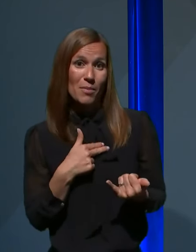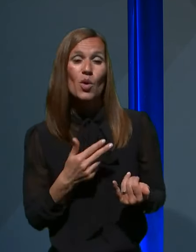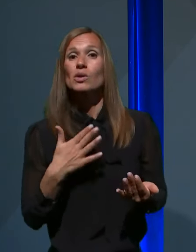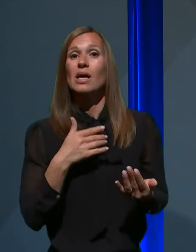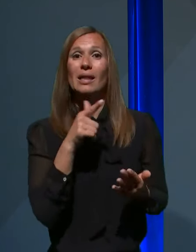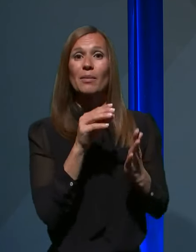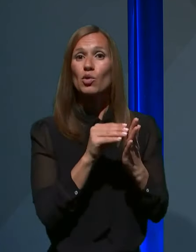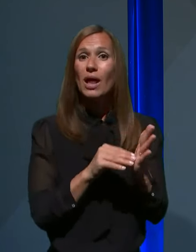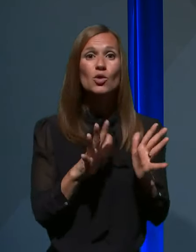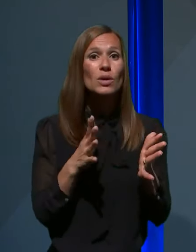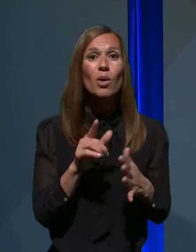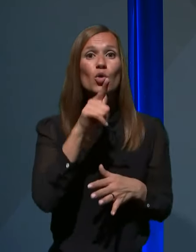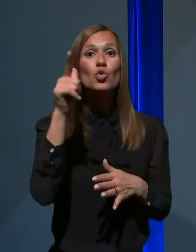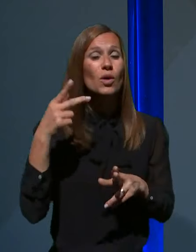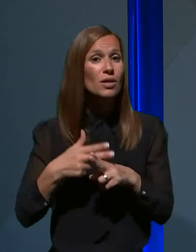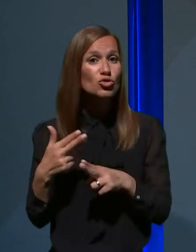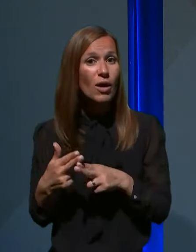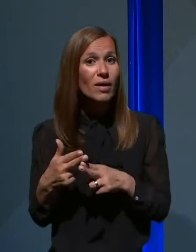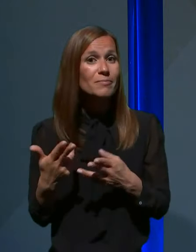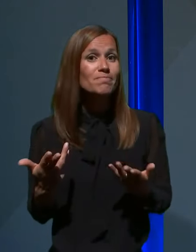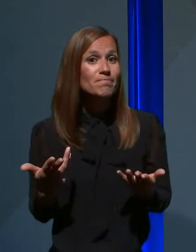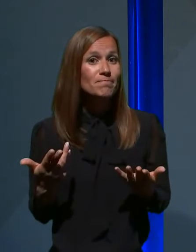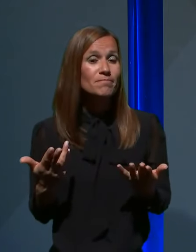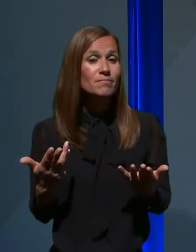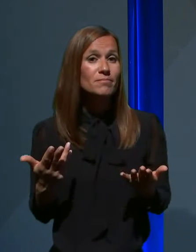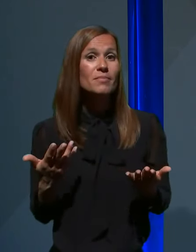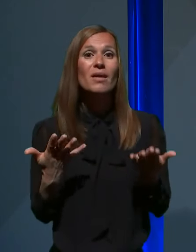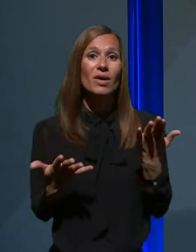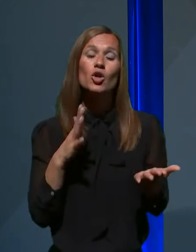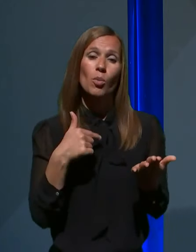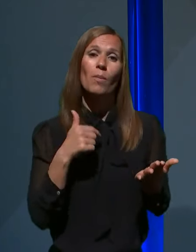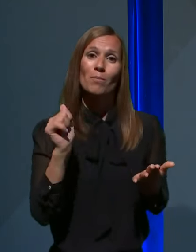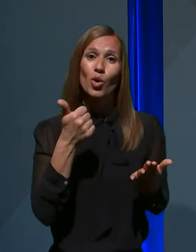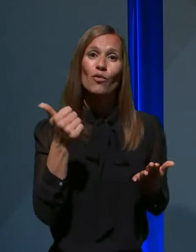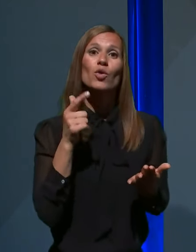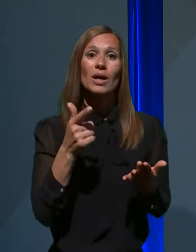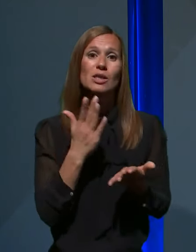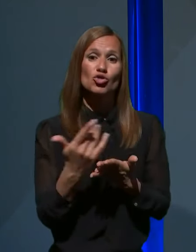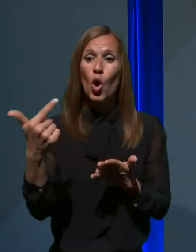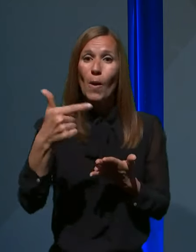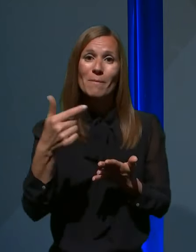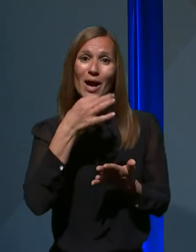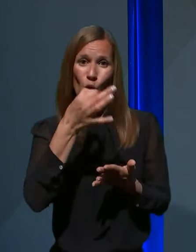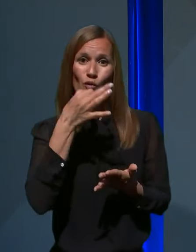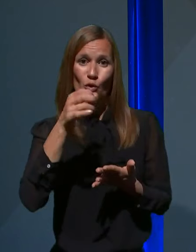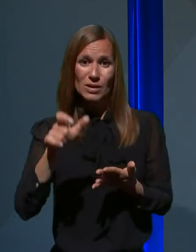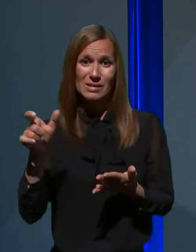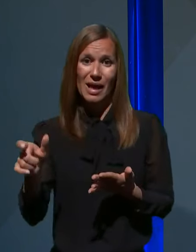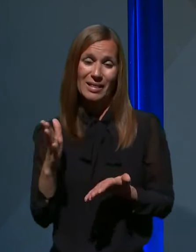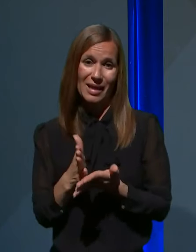podatkov nimajo druge države? Ne bom verjetno ponovil nekaj, kar sta že oba govorca danes večkrat povedala.